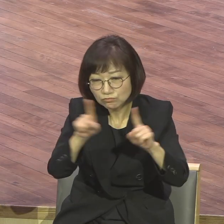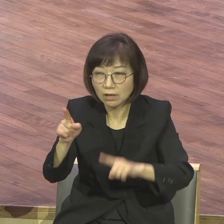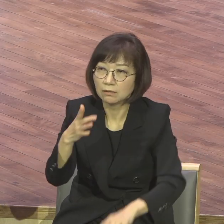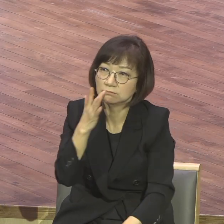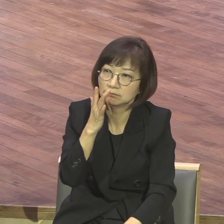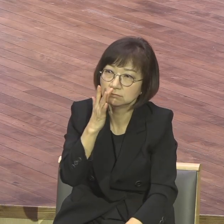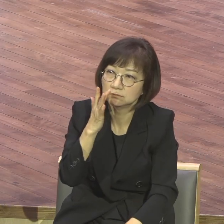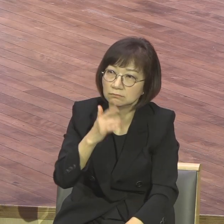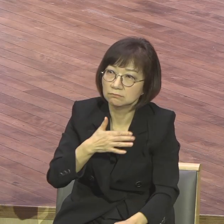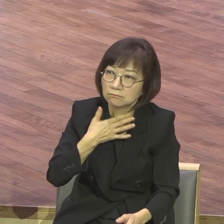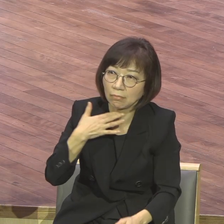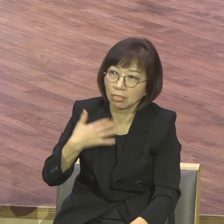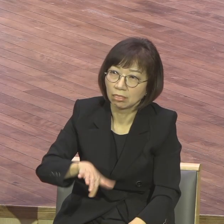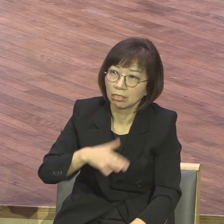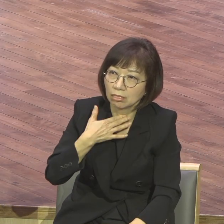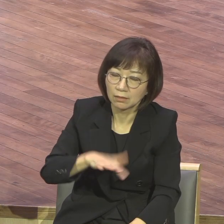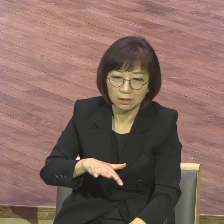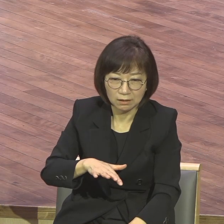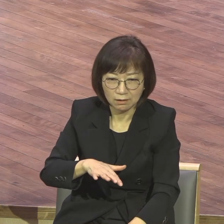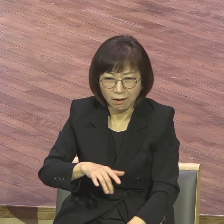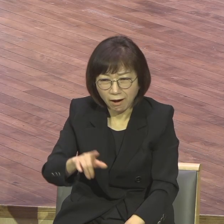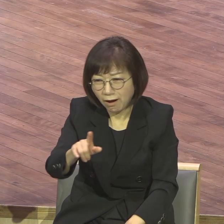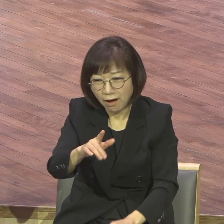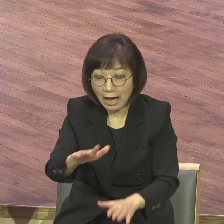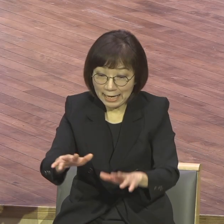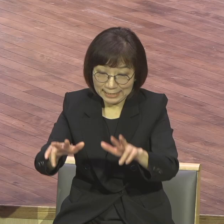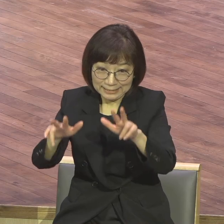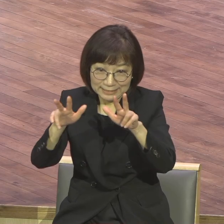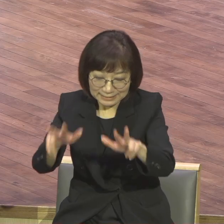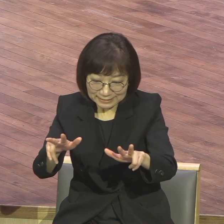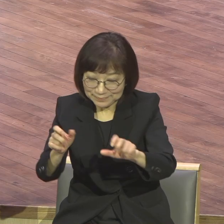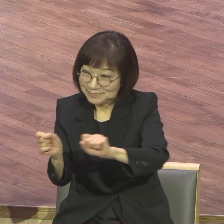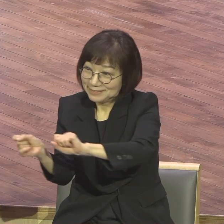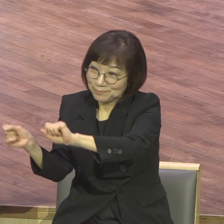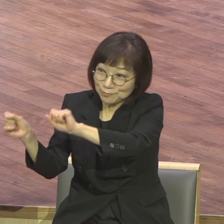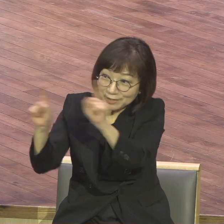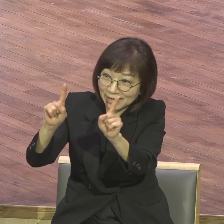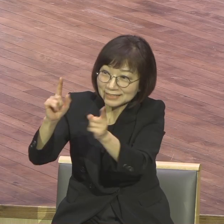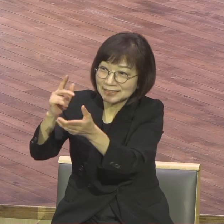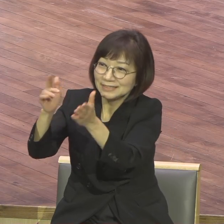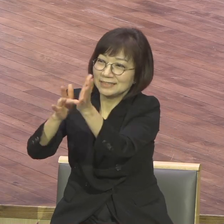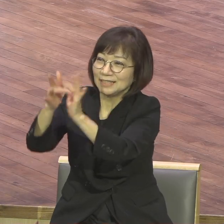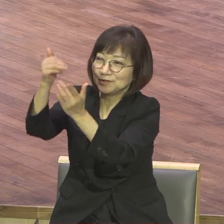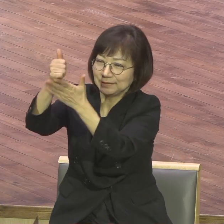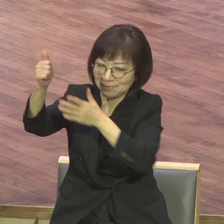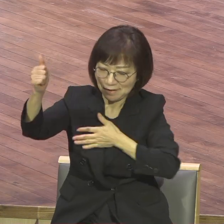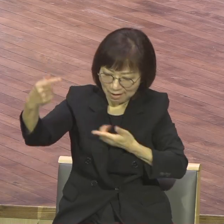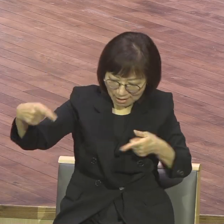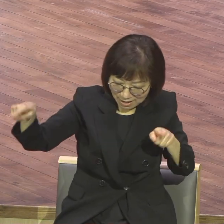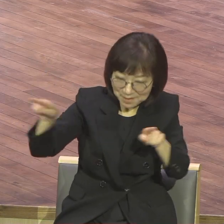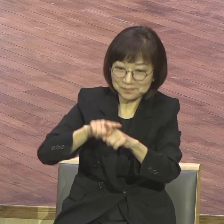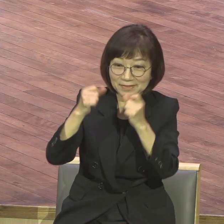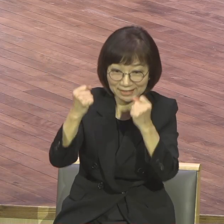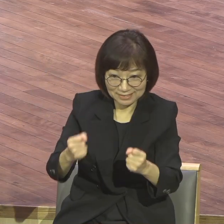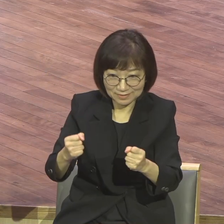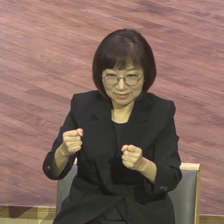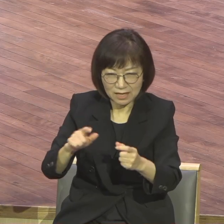지금 살아계신 그리스도요 언제나 오늘 영토로 변함없는 하나님의 말씀이에요 그래서 가장 중요한 것